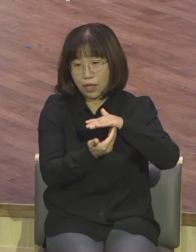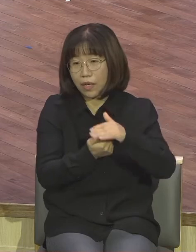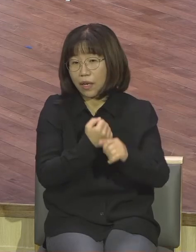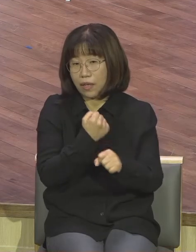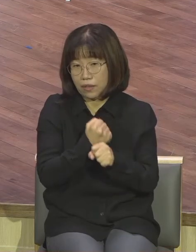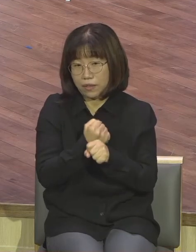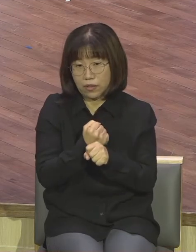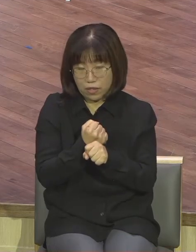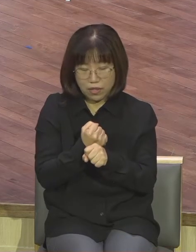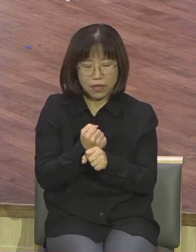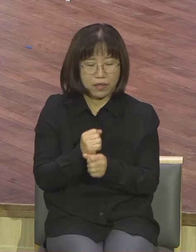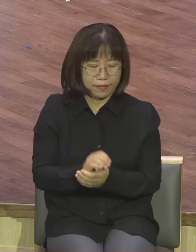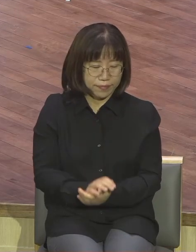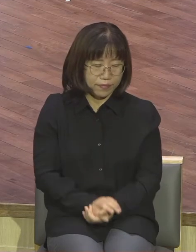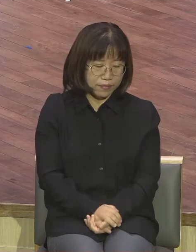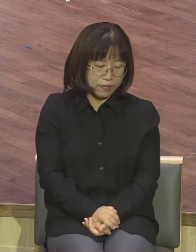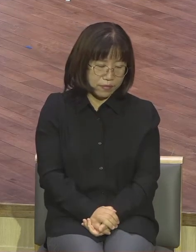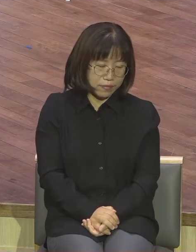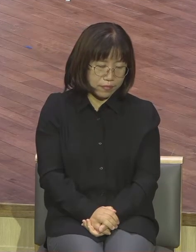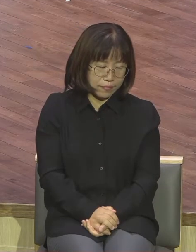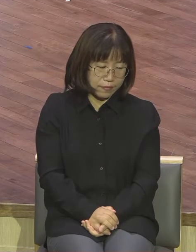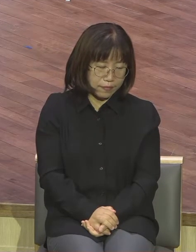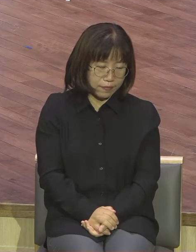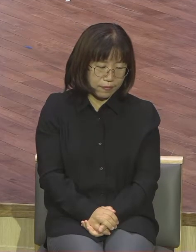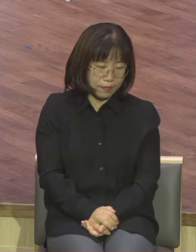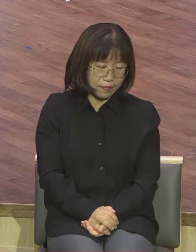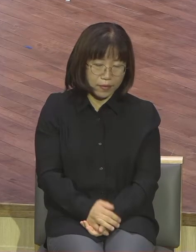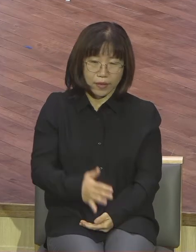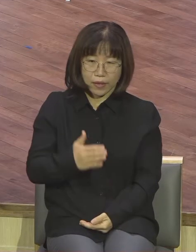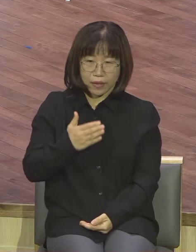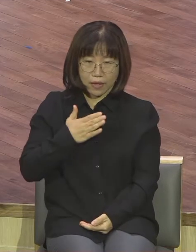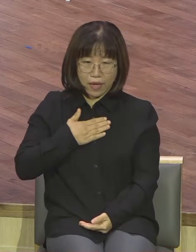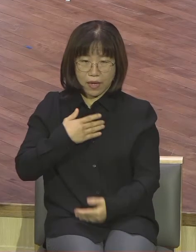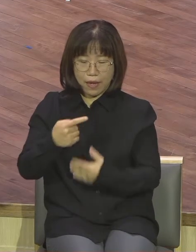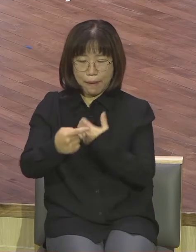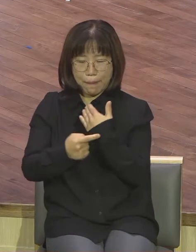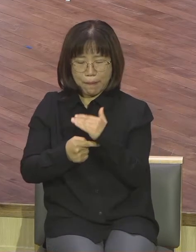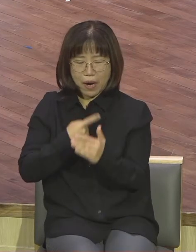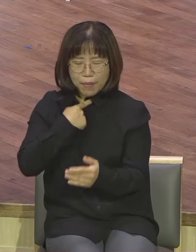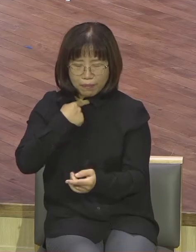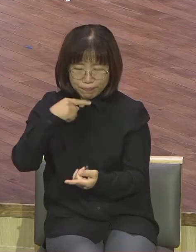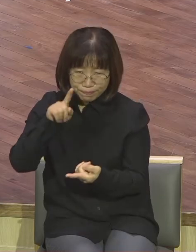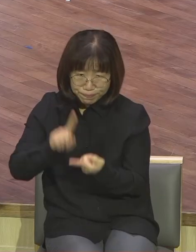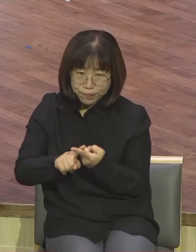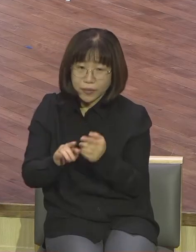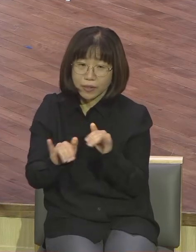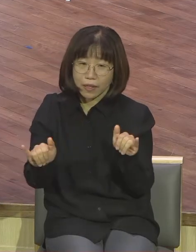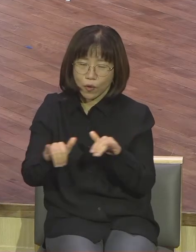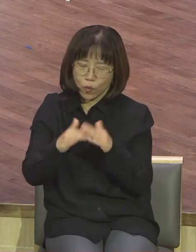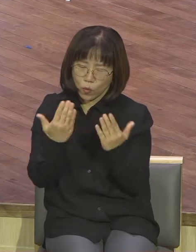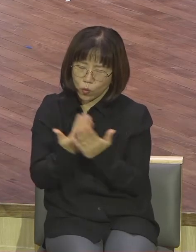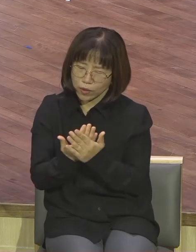이루리라 내 마음에 맞는 사람 이전 성경에는